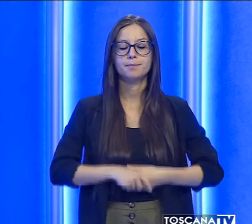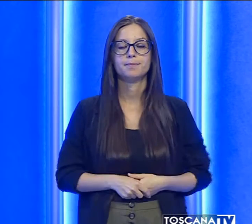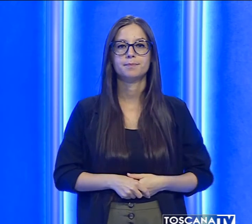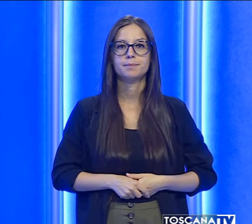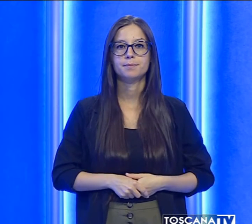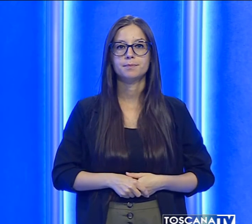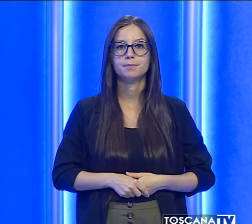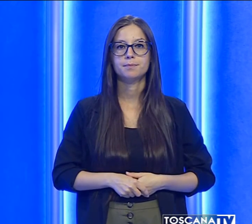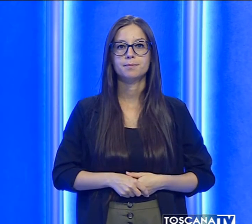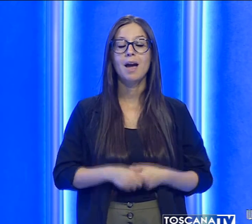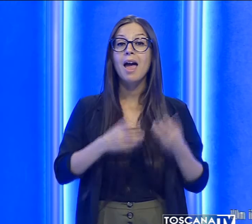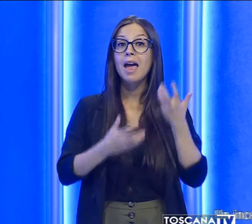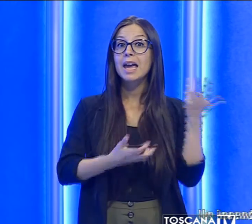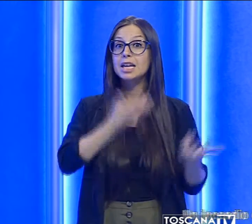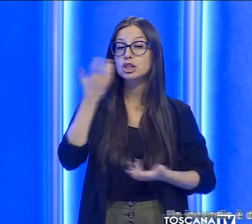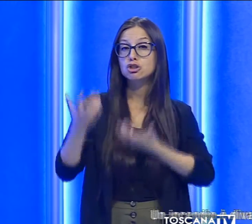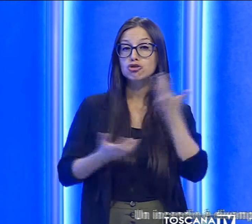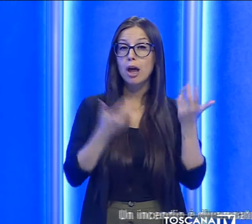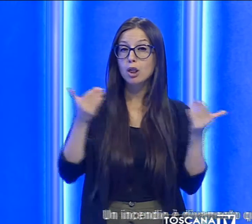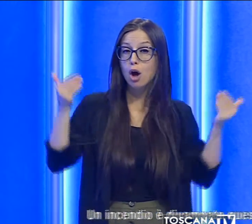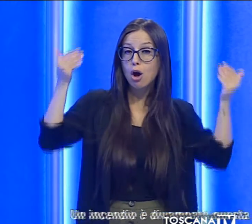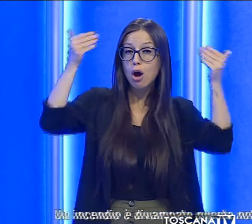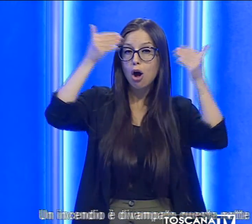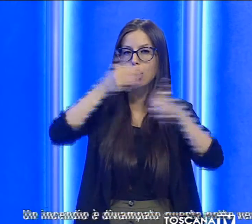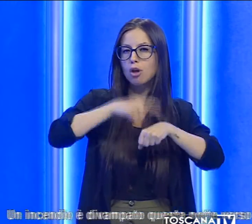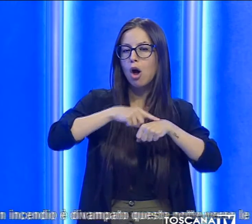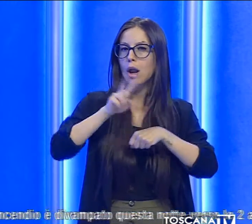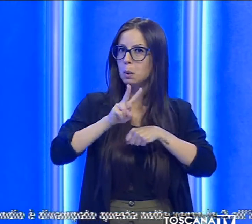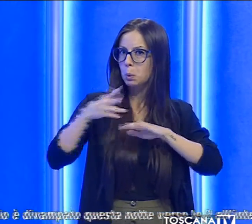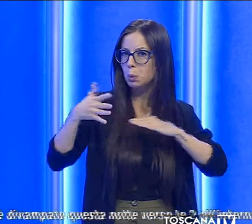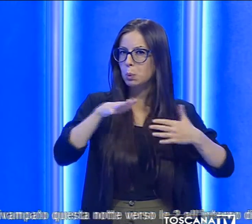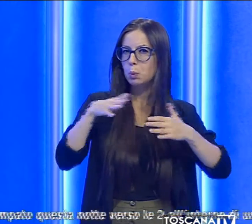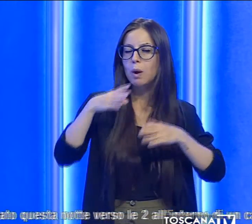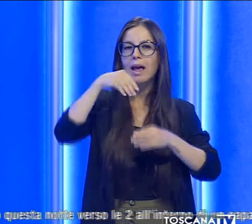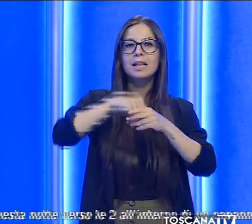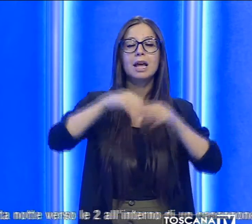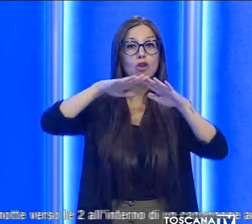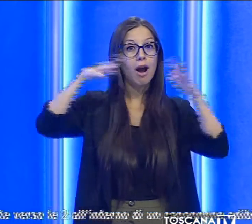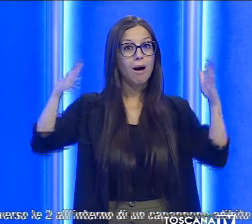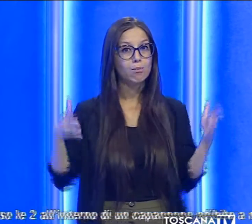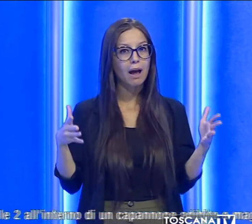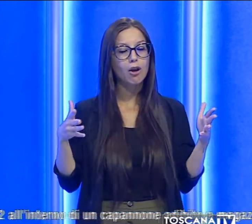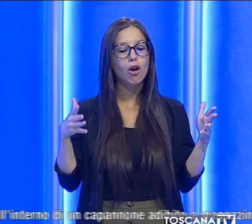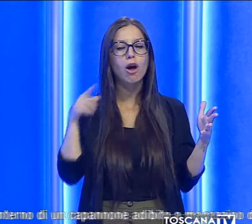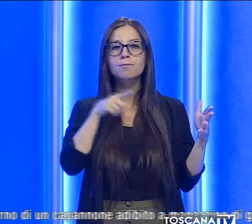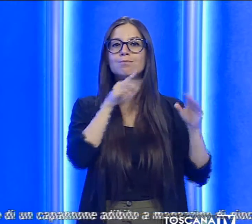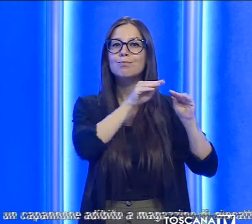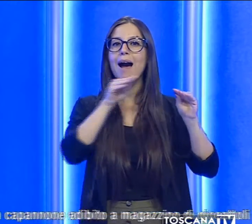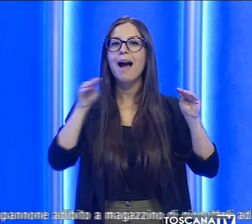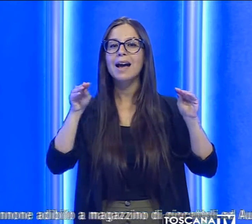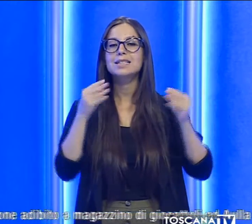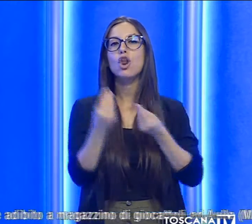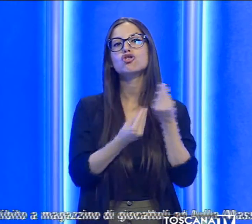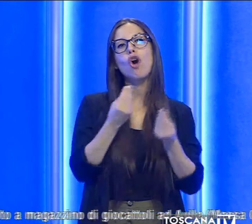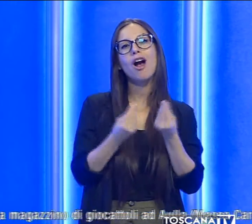Un incendio è divampato questa notte verso le 2 all'interno di un capannone adibito a magazzino di